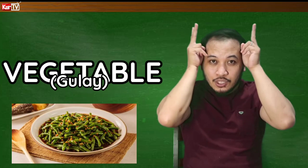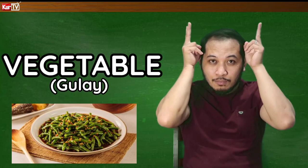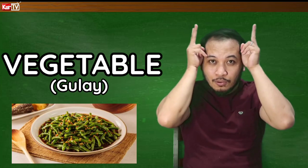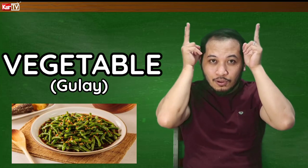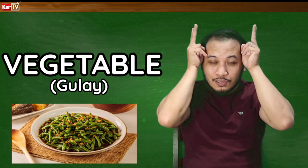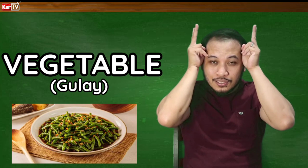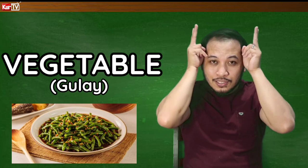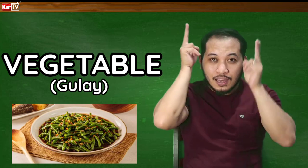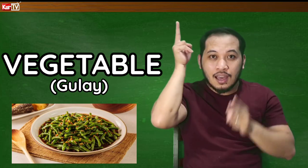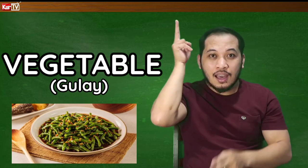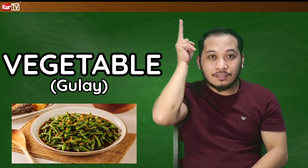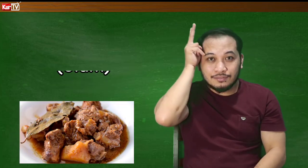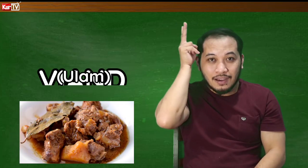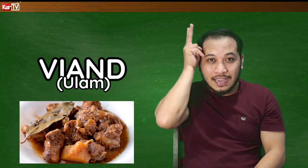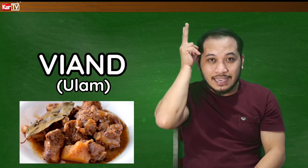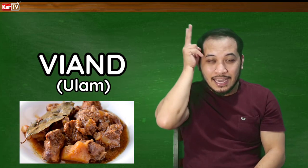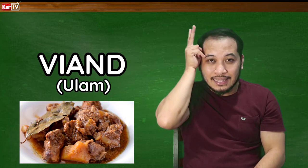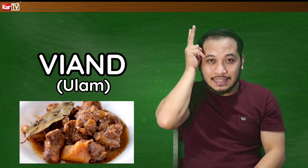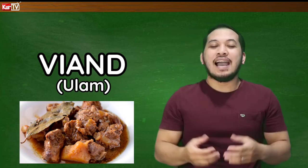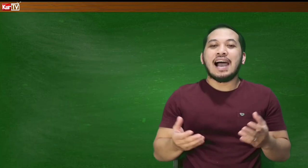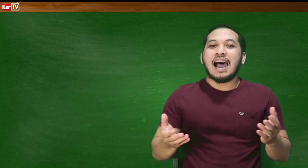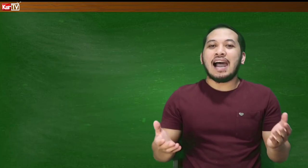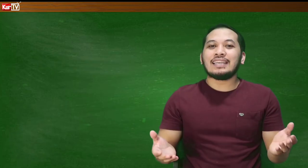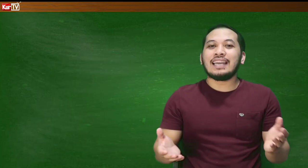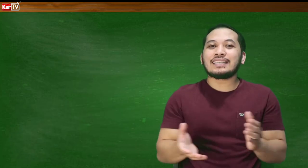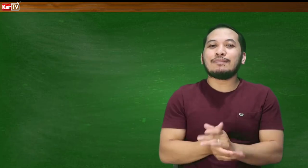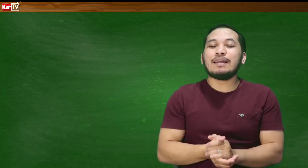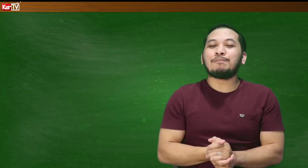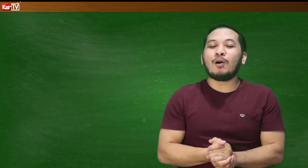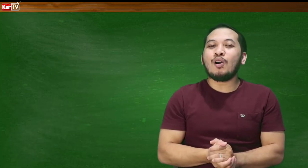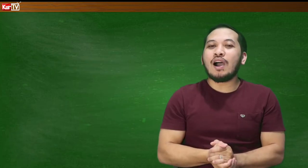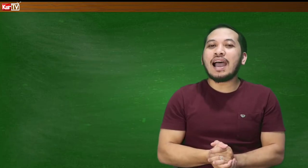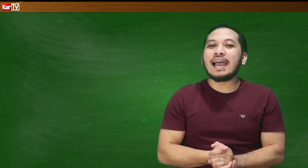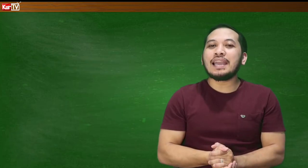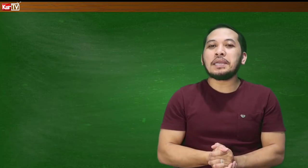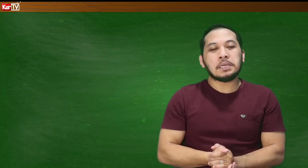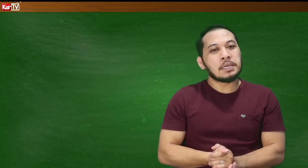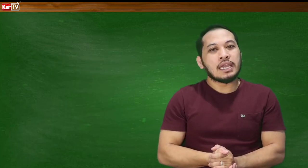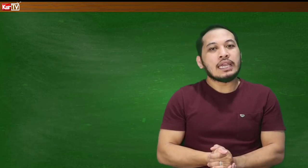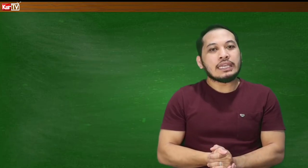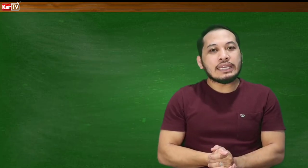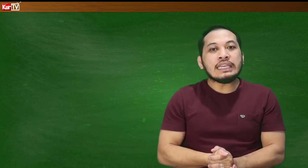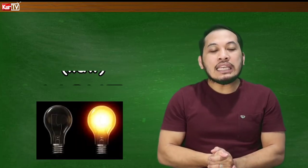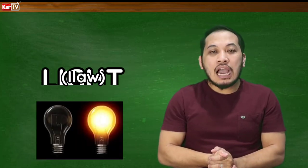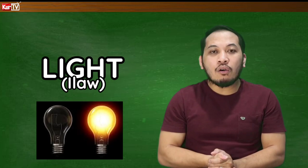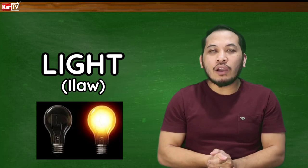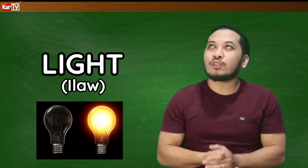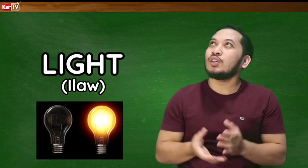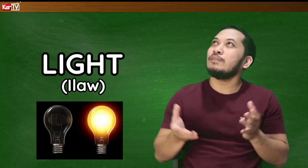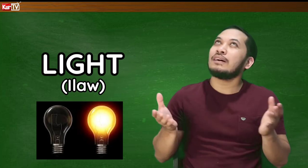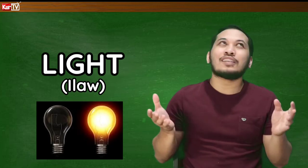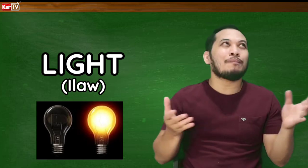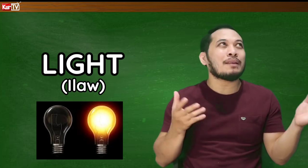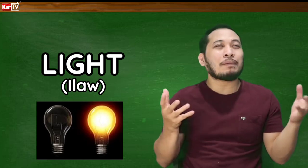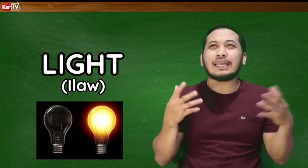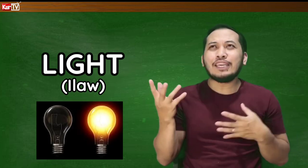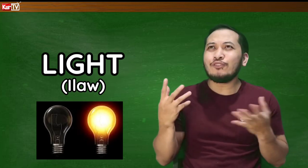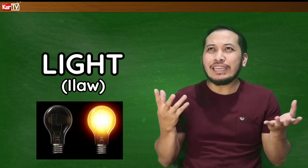Vegetables, bayan. ang next naman po ay, ilaw. Ito, di ba, syempre, patayin yung